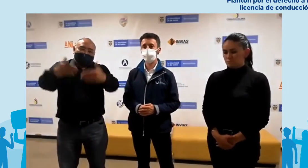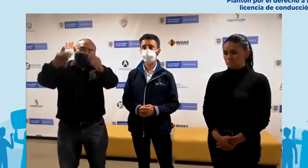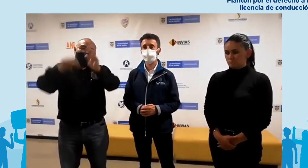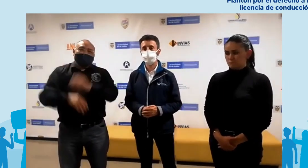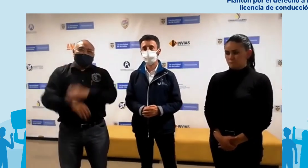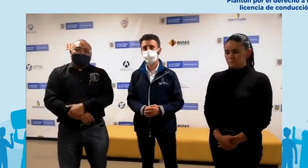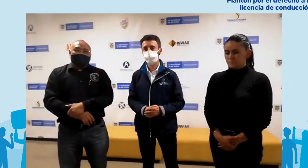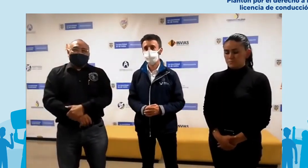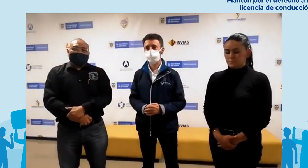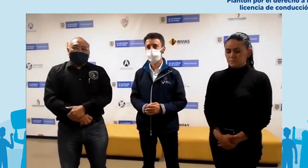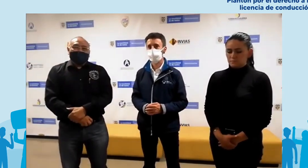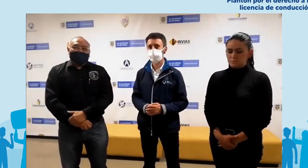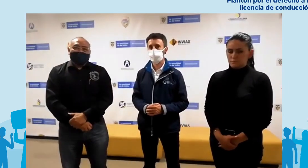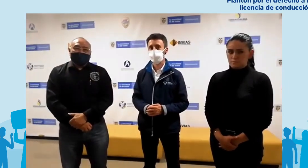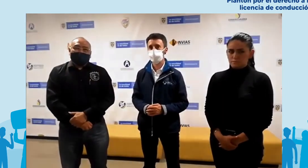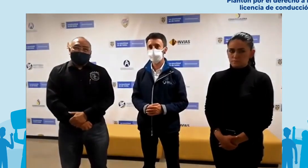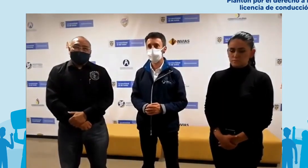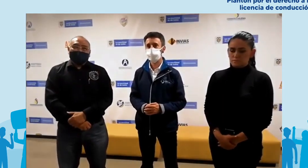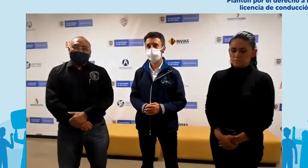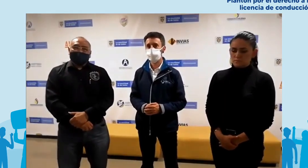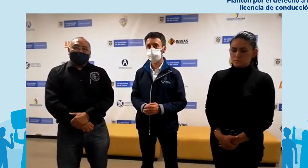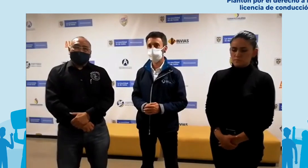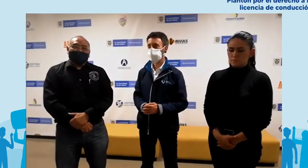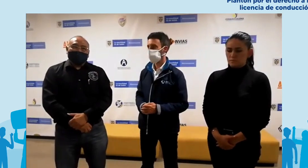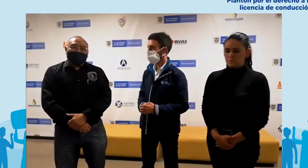peticiones pero agradecemos esta reunión que tuvimos el día de hoy